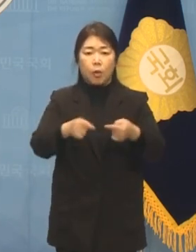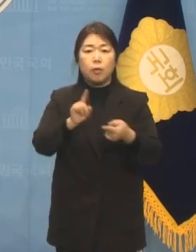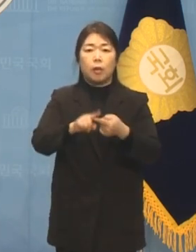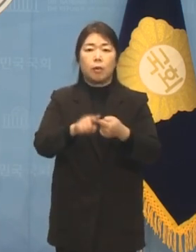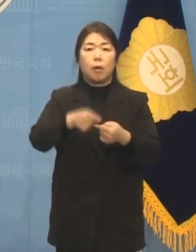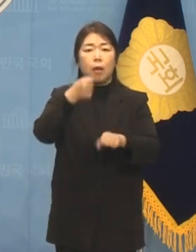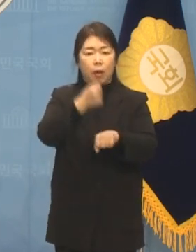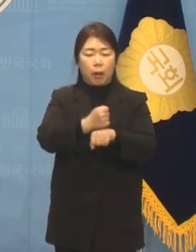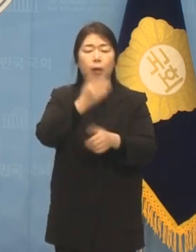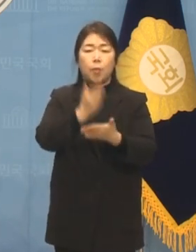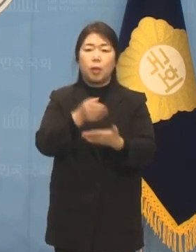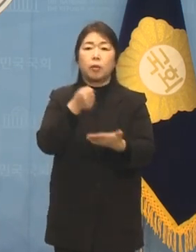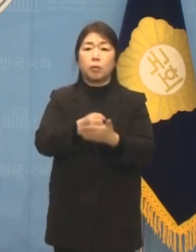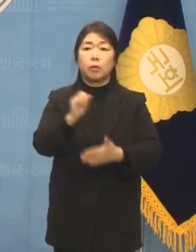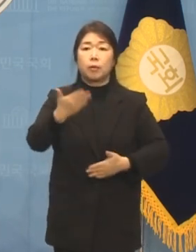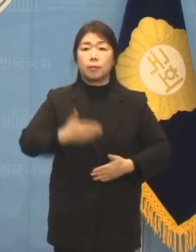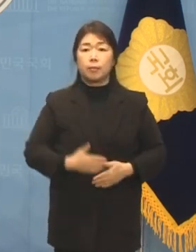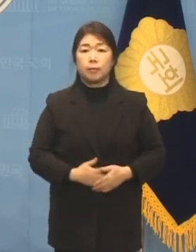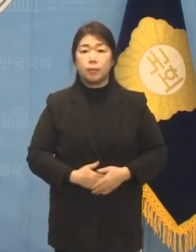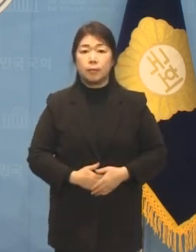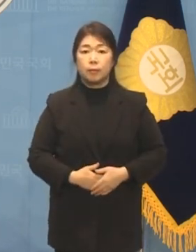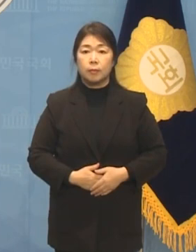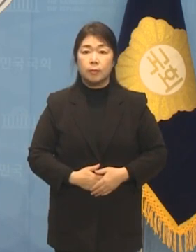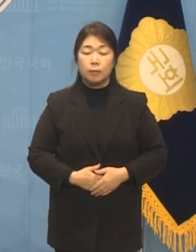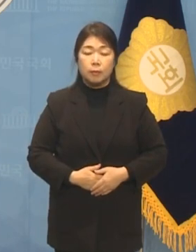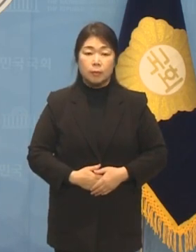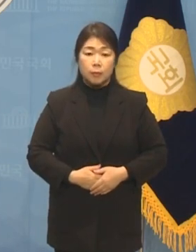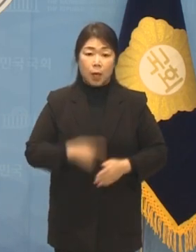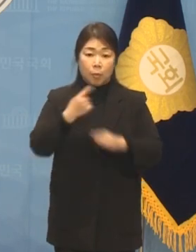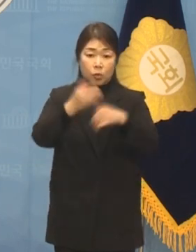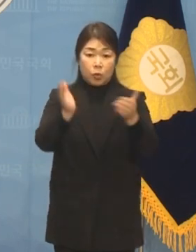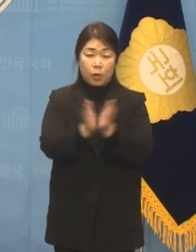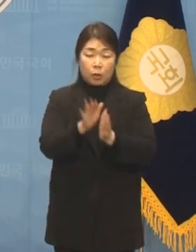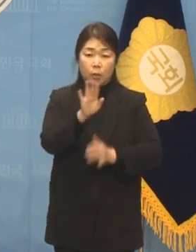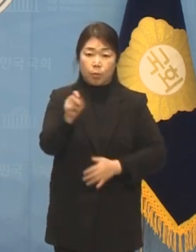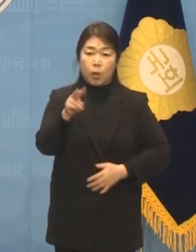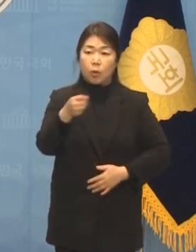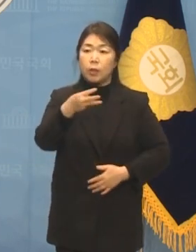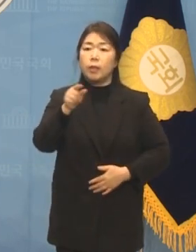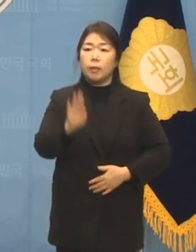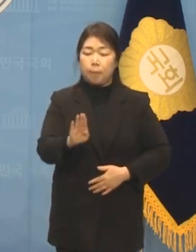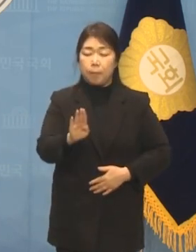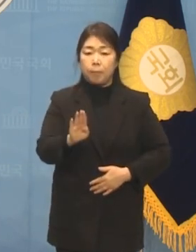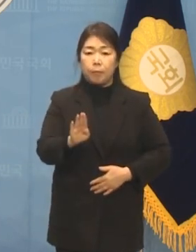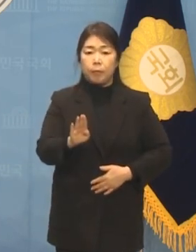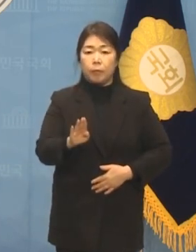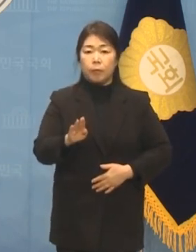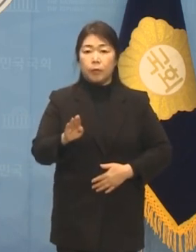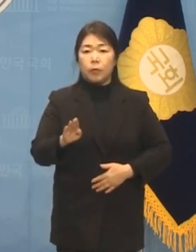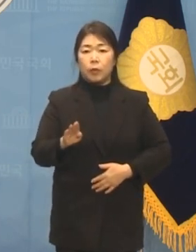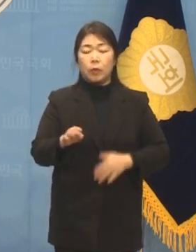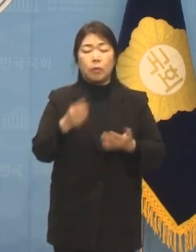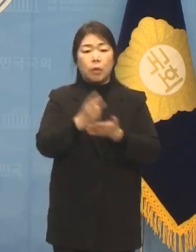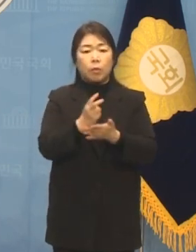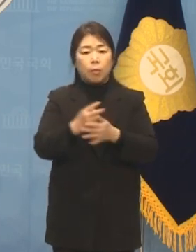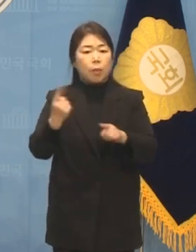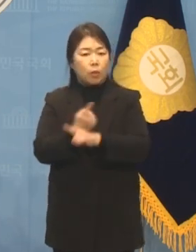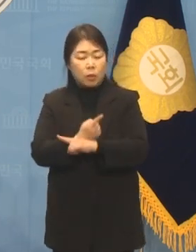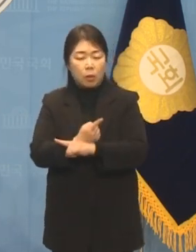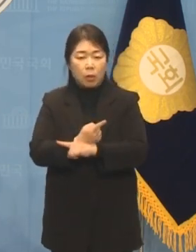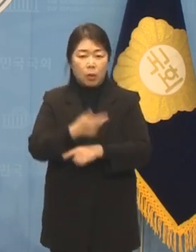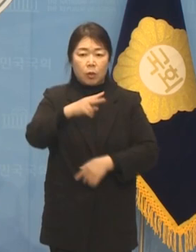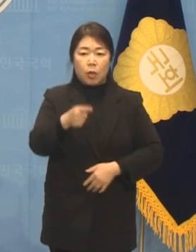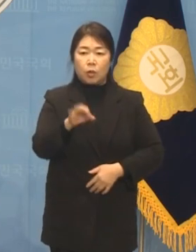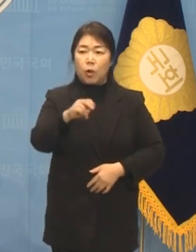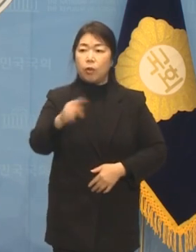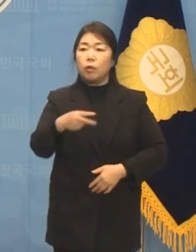것입니다. 민주당이 병립형 회기까지 논의했던 입장을 바꾸어 준연동형